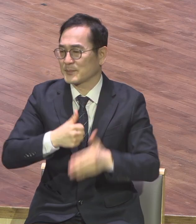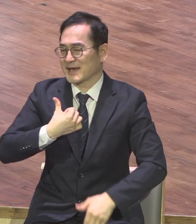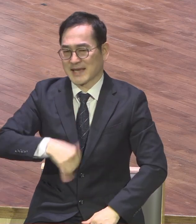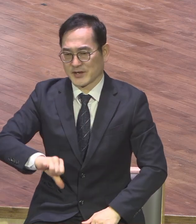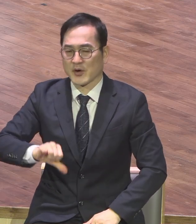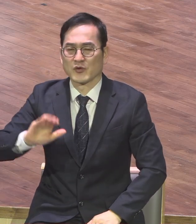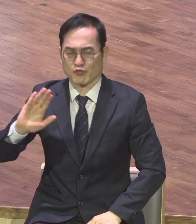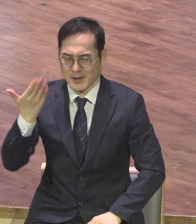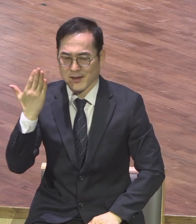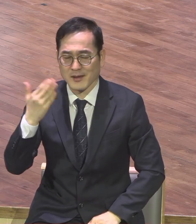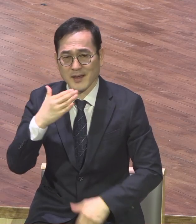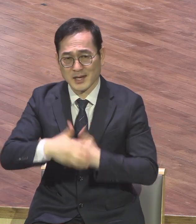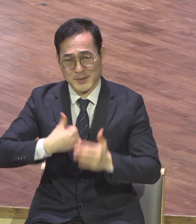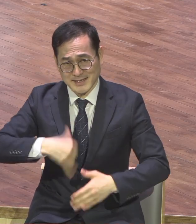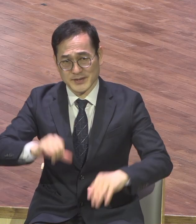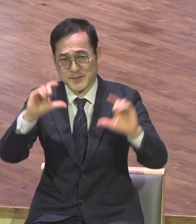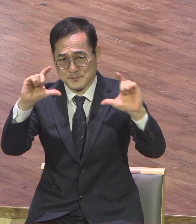강하게 강조를 하고 있는 것입니다